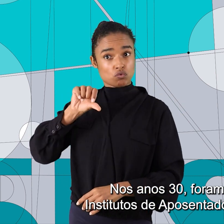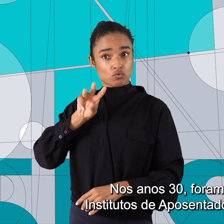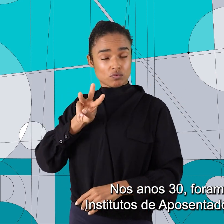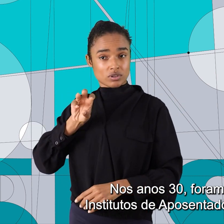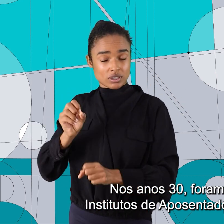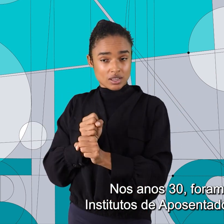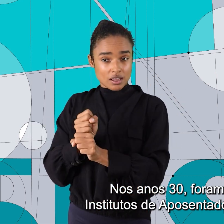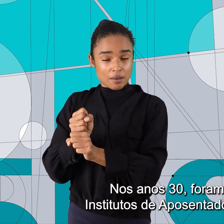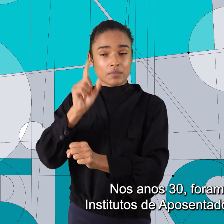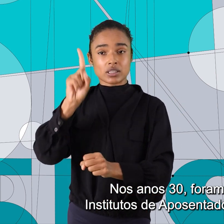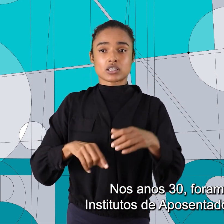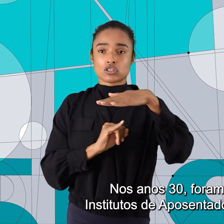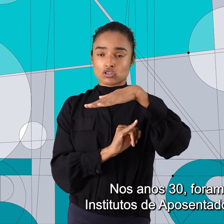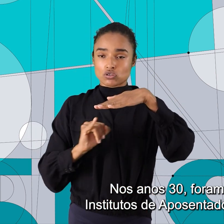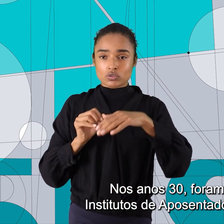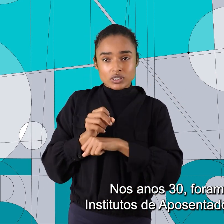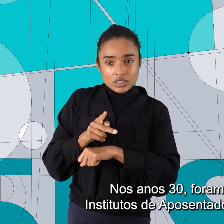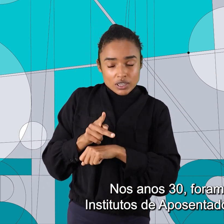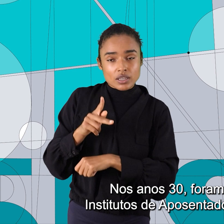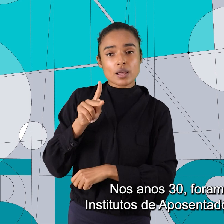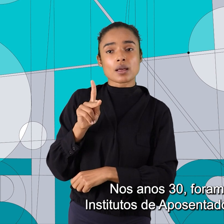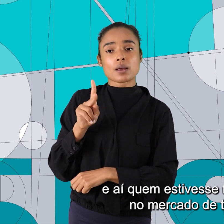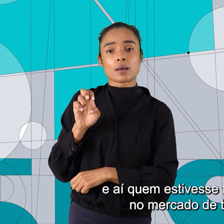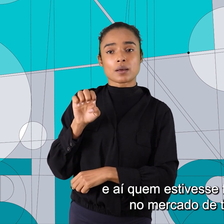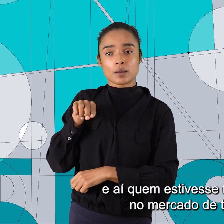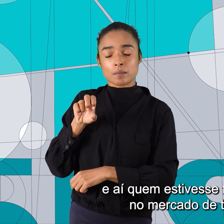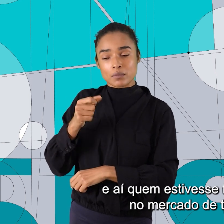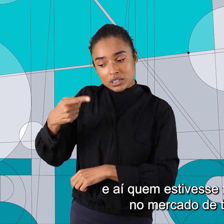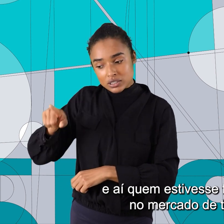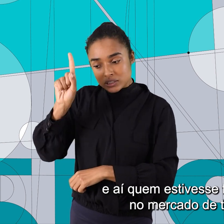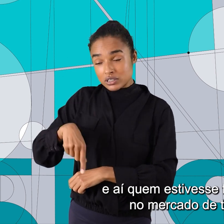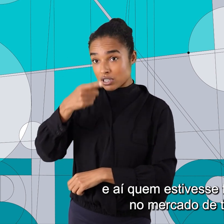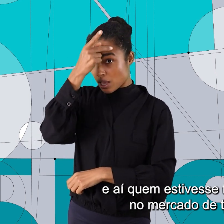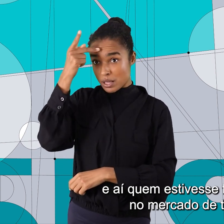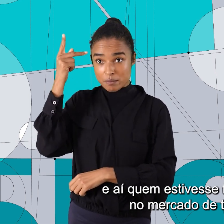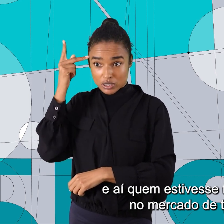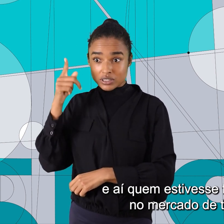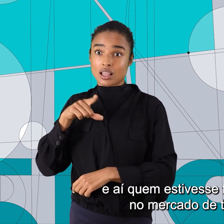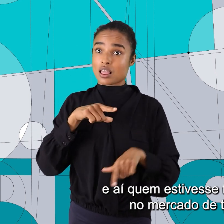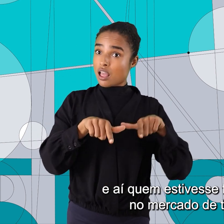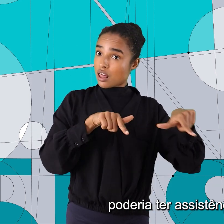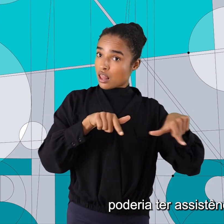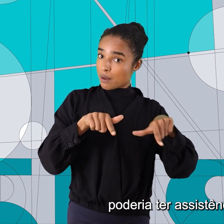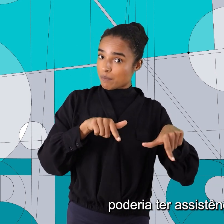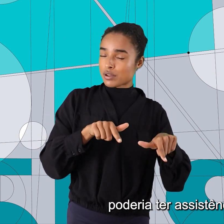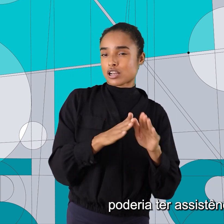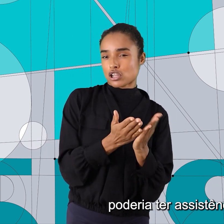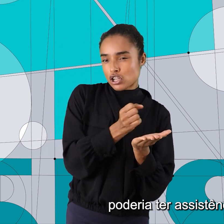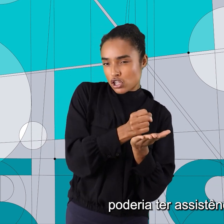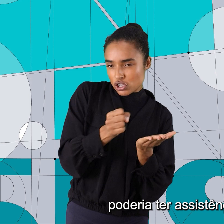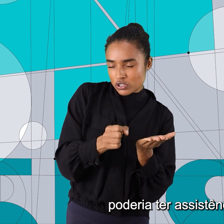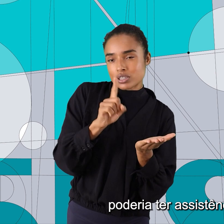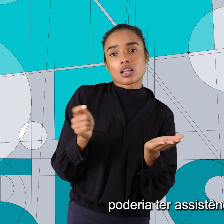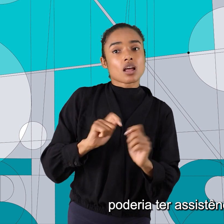criados os institutos de aposentadoria e pensões, e aí quem estivesse formalmente no mercado de trabalho poderia ter